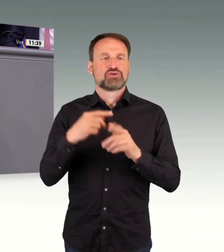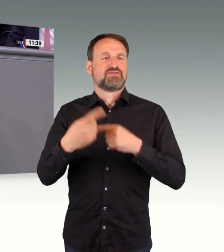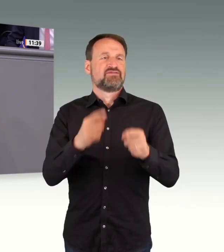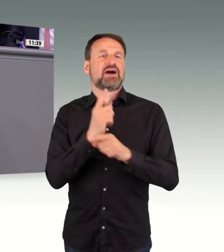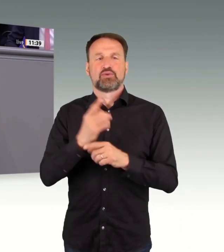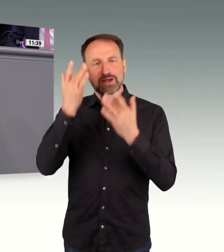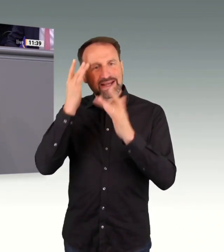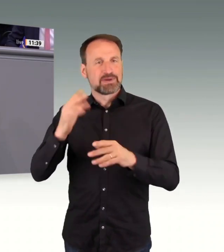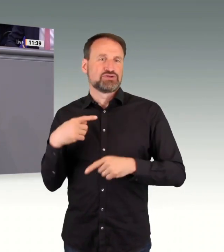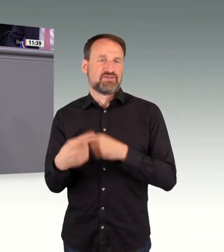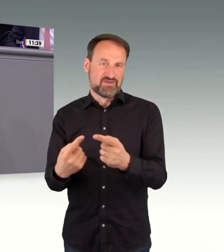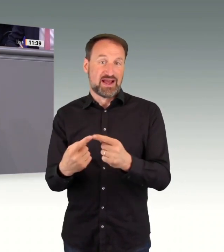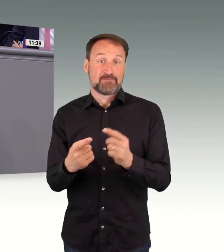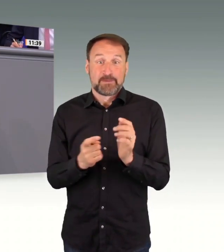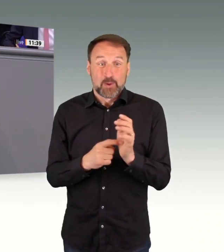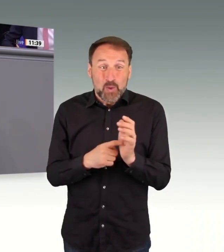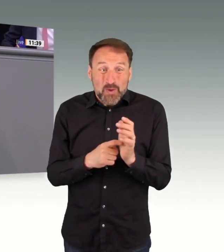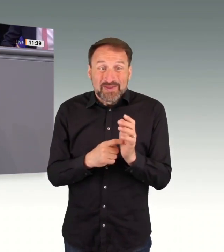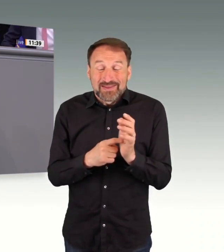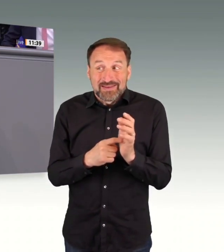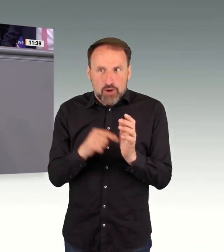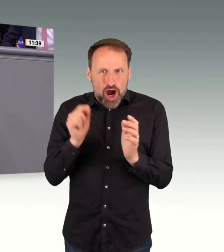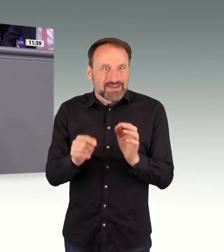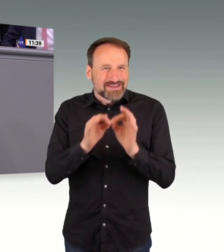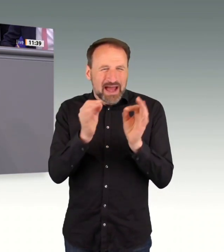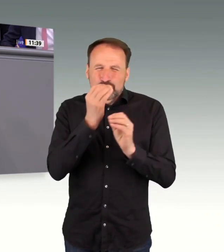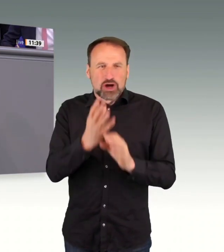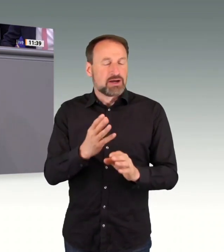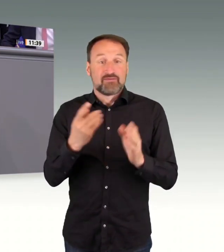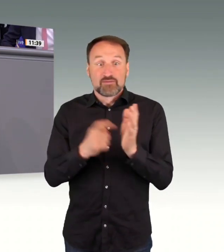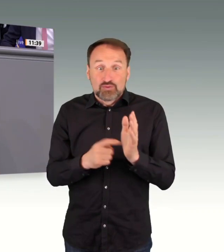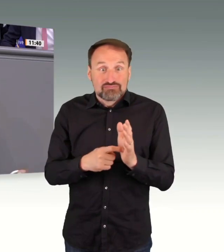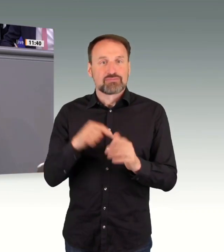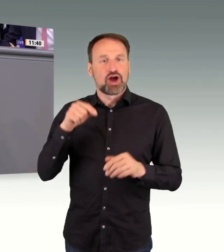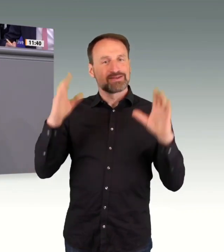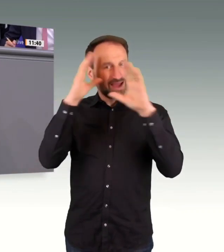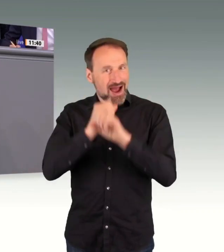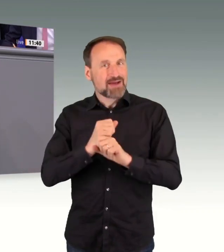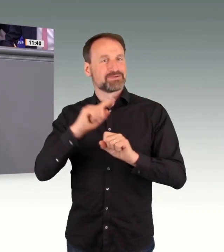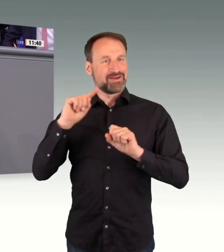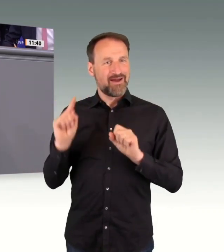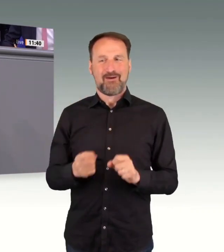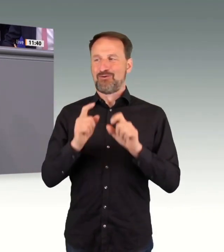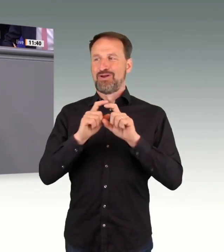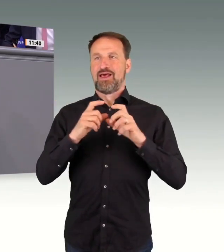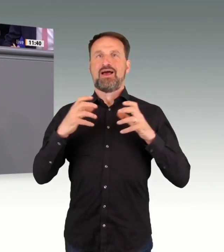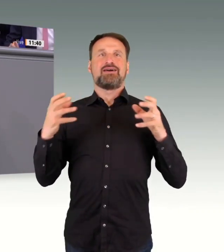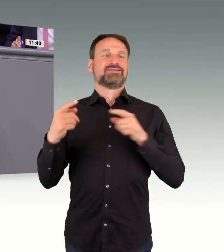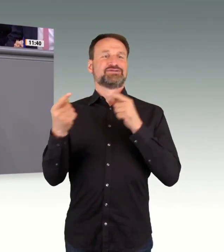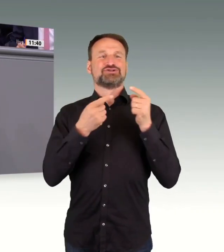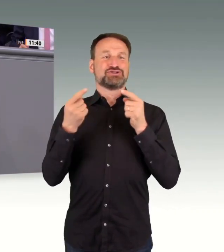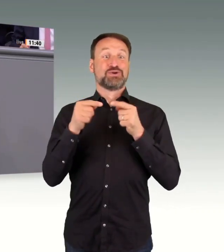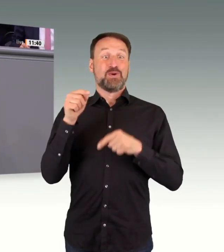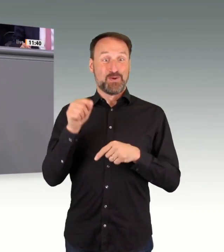-Ausbaugesetzes, des Beschleunigungsgesetzes. Vielen Dank dafür. Denn mit diesem Projekt zeigt die Ampel,